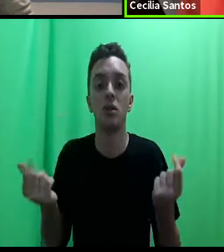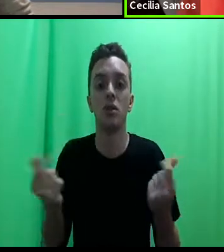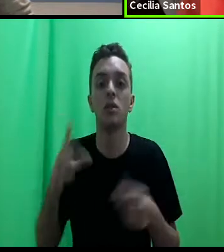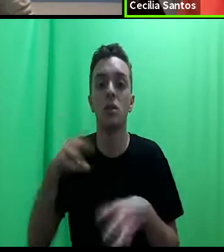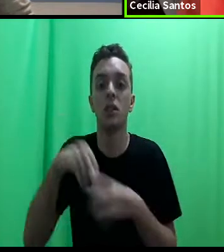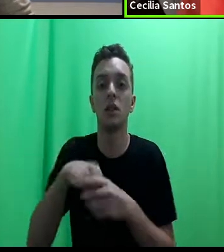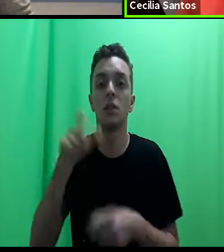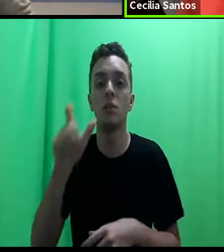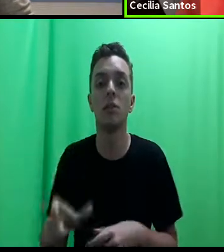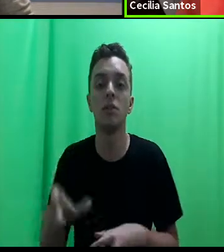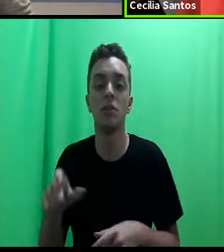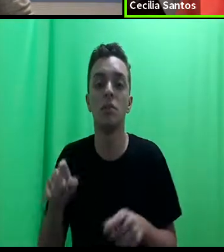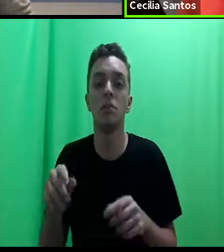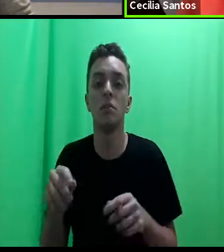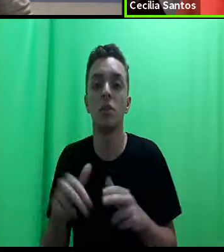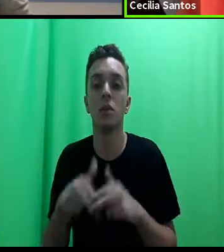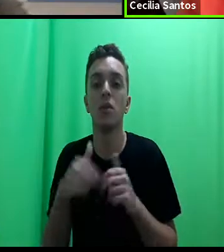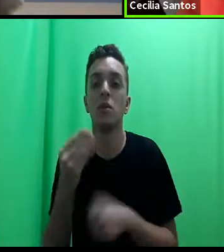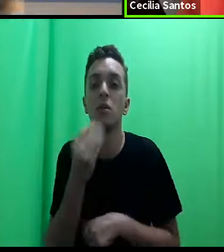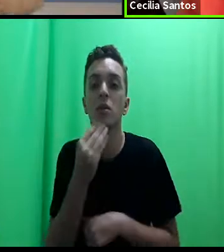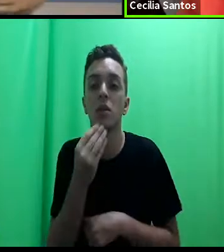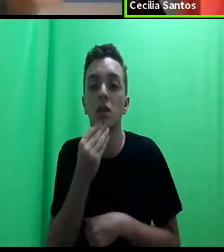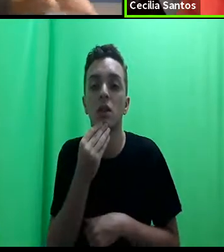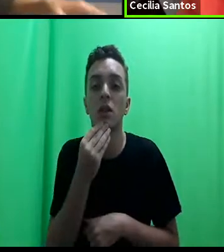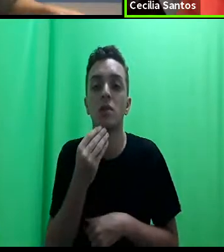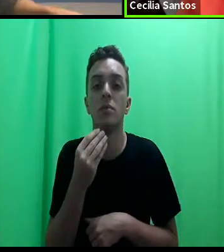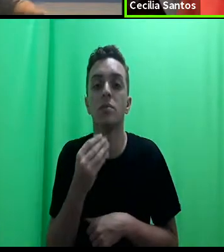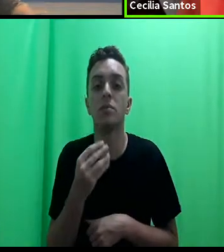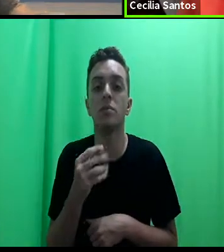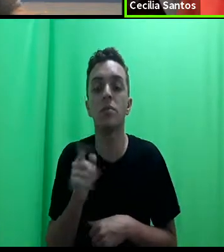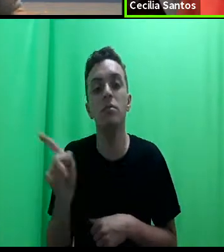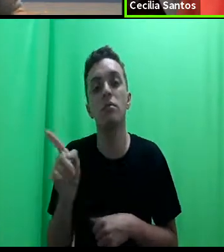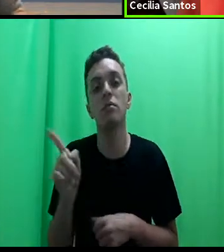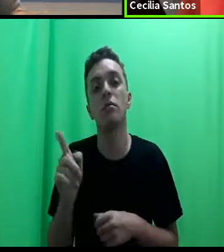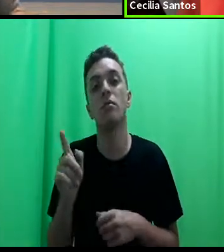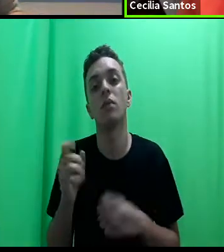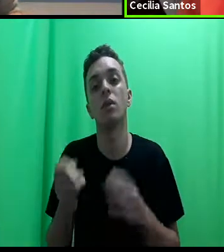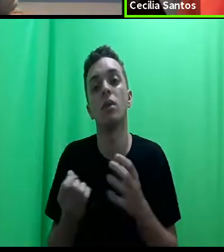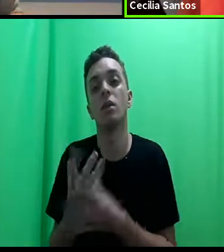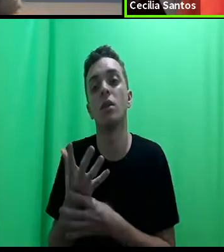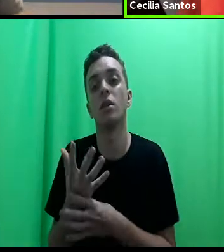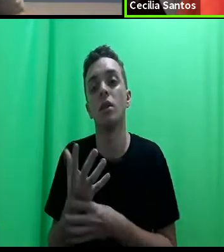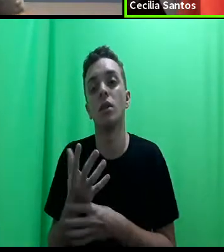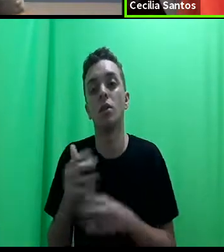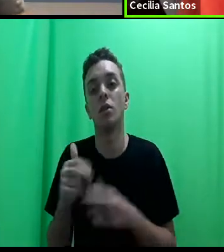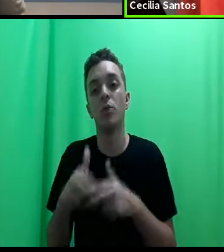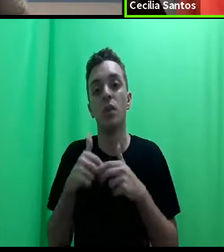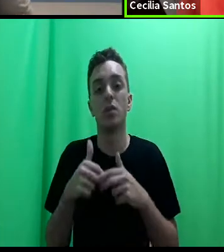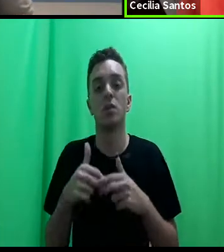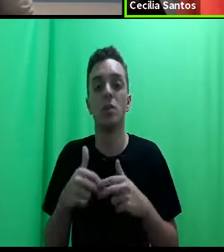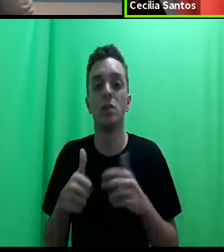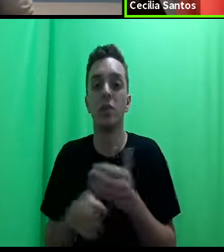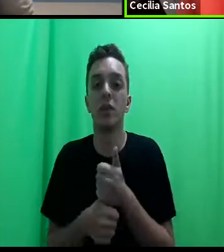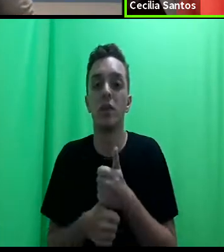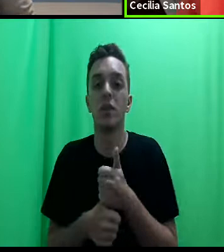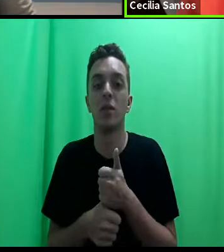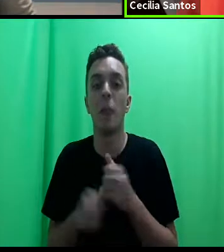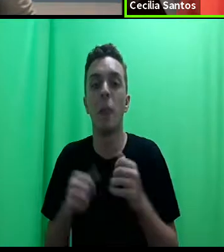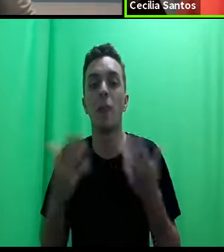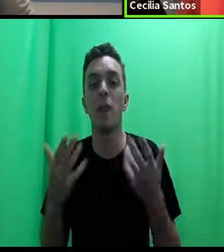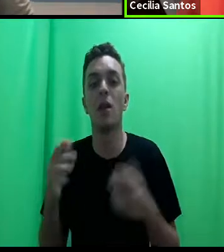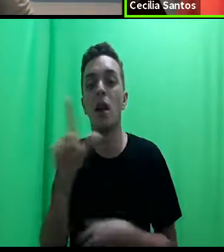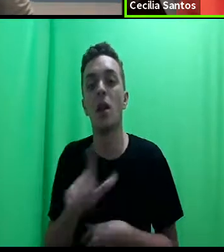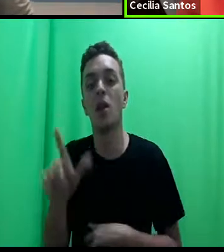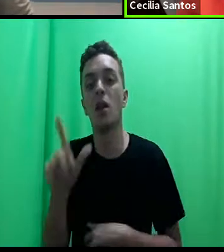pelas oportunidades, e as oportunidades surgem também a partir dos privilégios. Então, é claro que as políticas